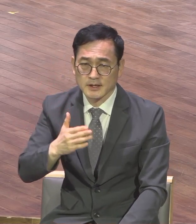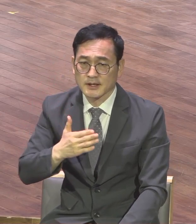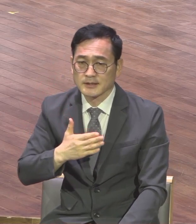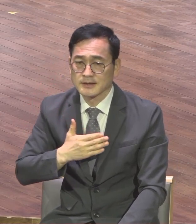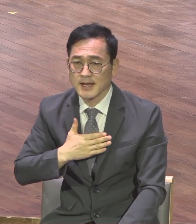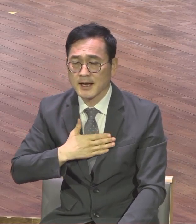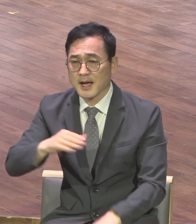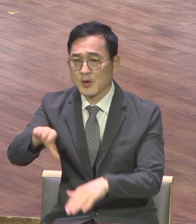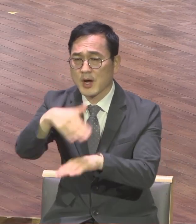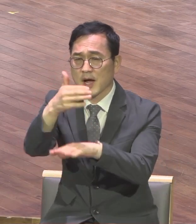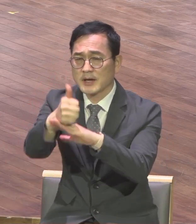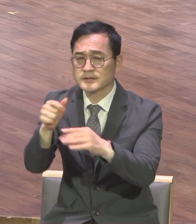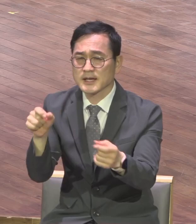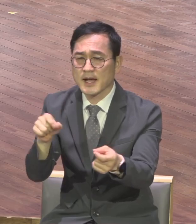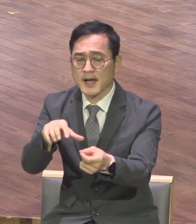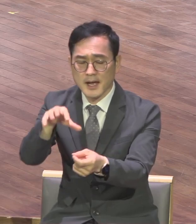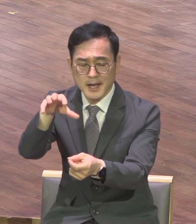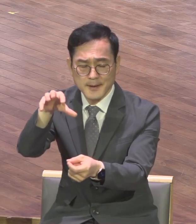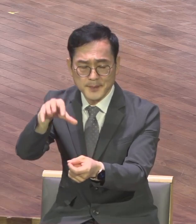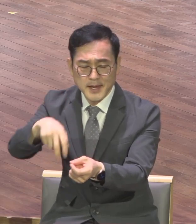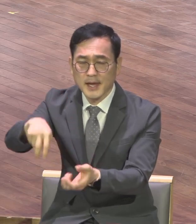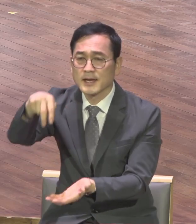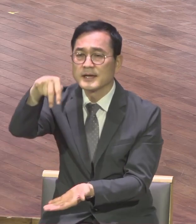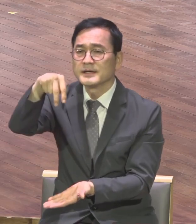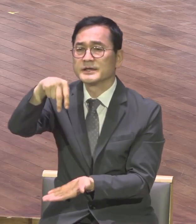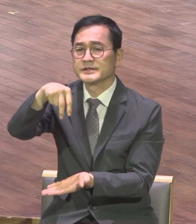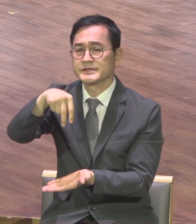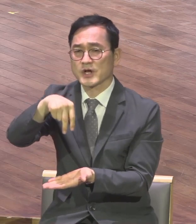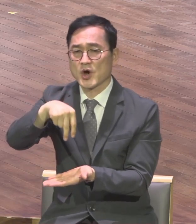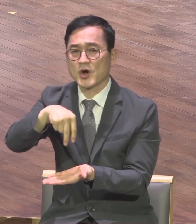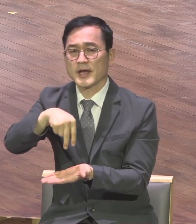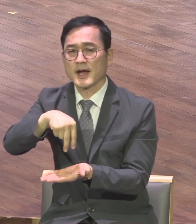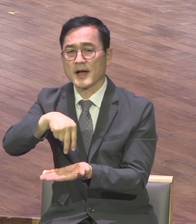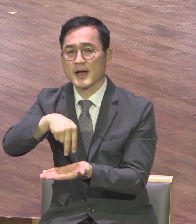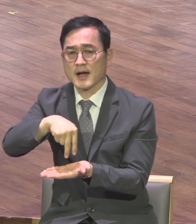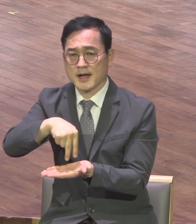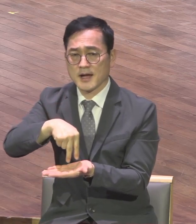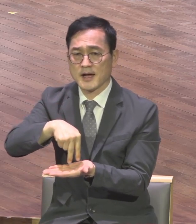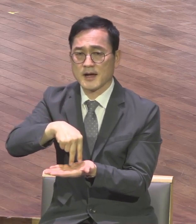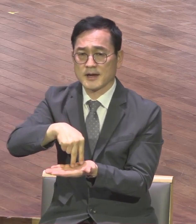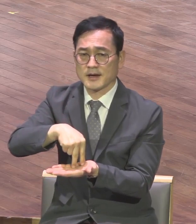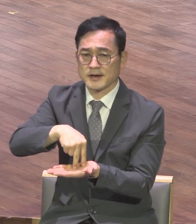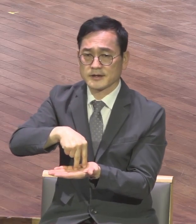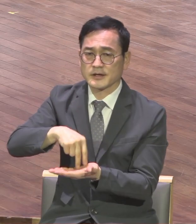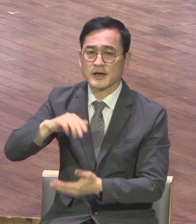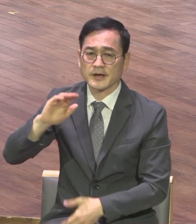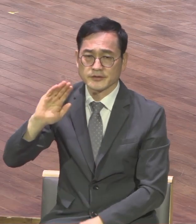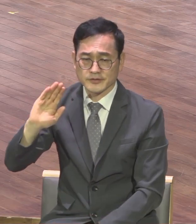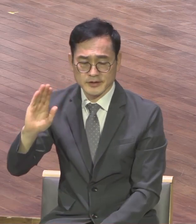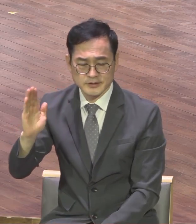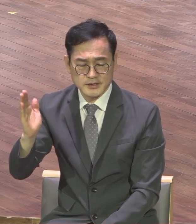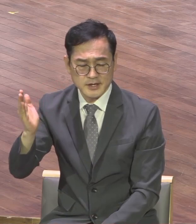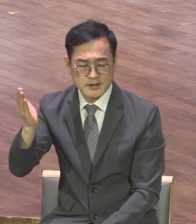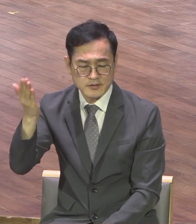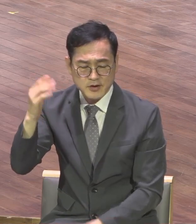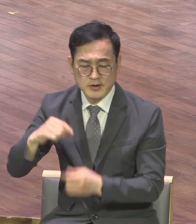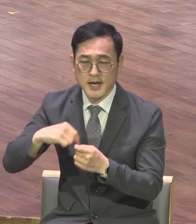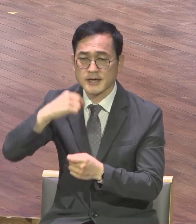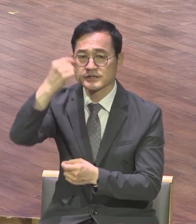내가 가인 삶을 써야 하니라 영원한